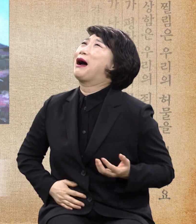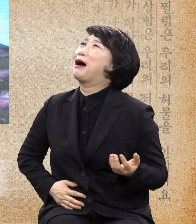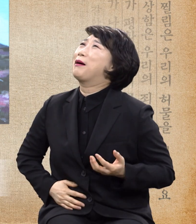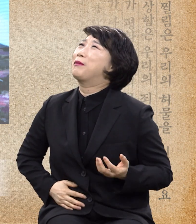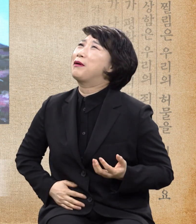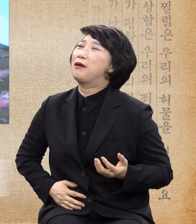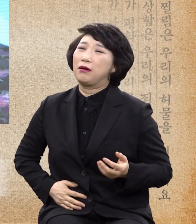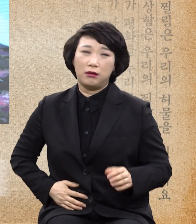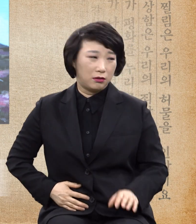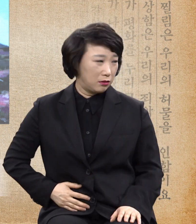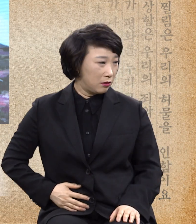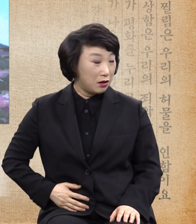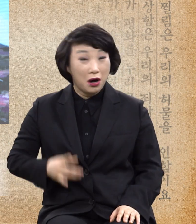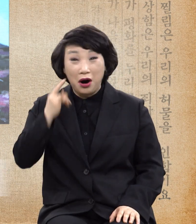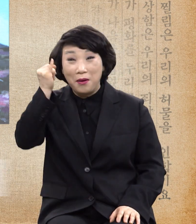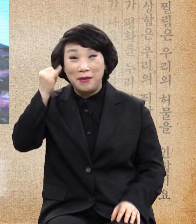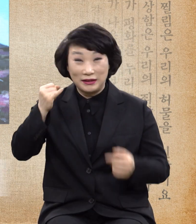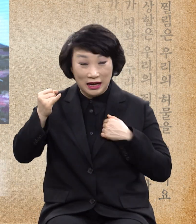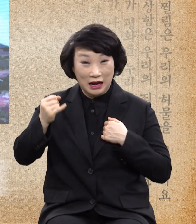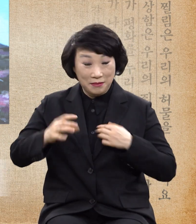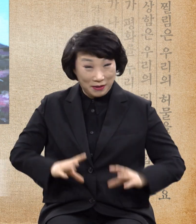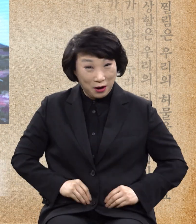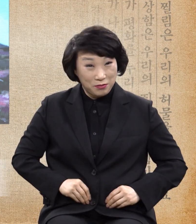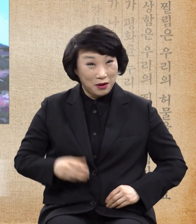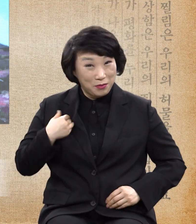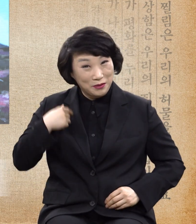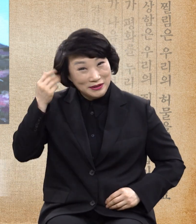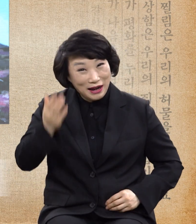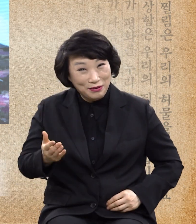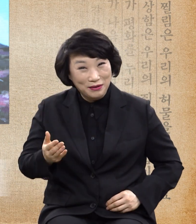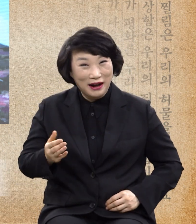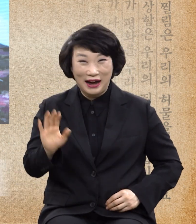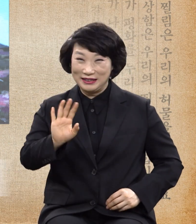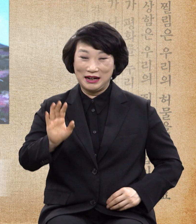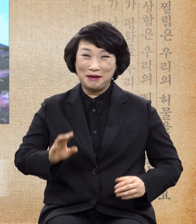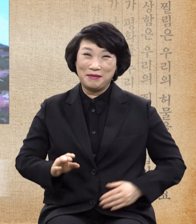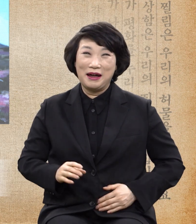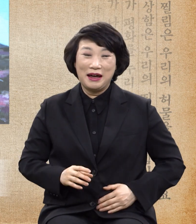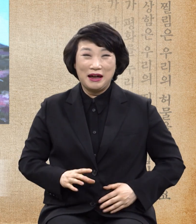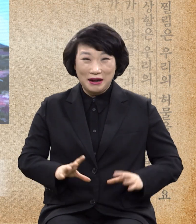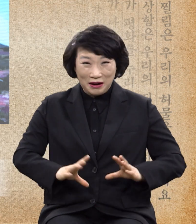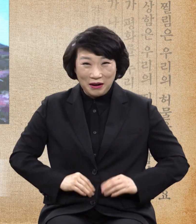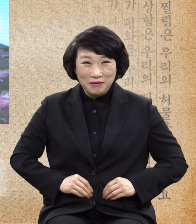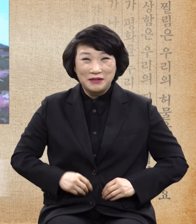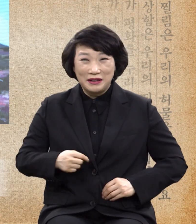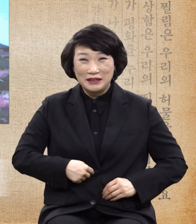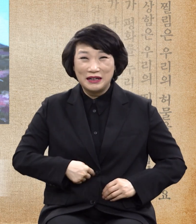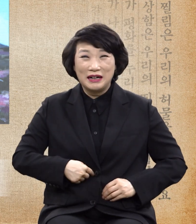배아픈것을 배고픈것인지 모르겠어요 빤히 알지 양식이 없어서 굶었는데